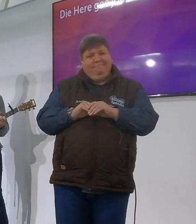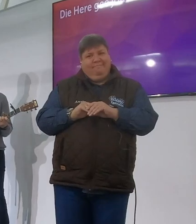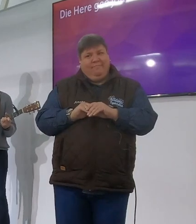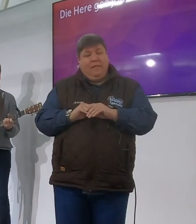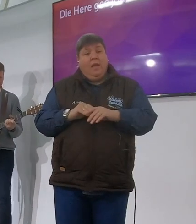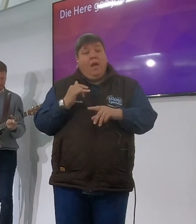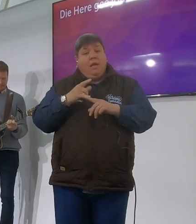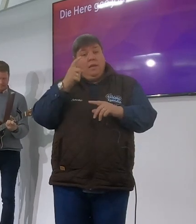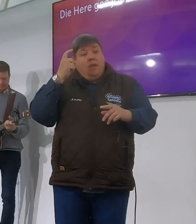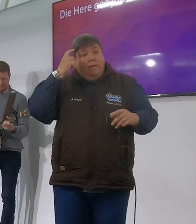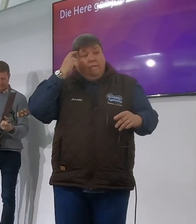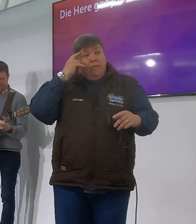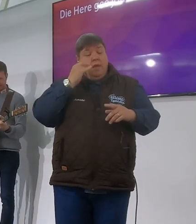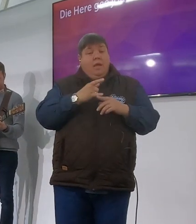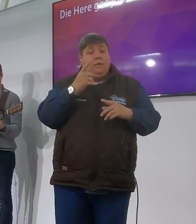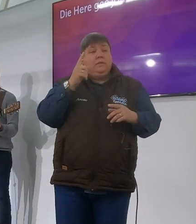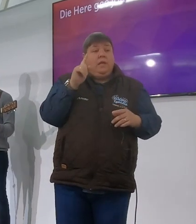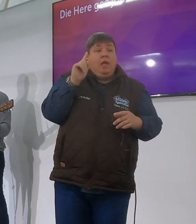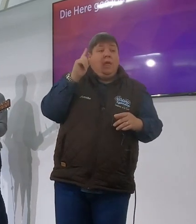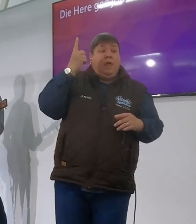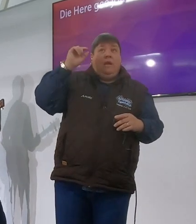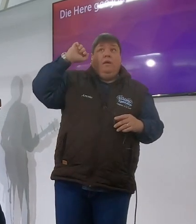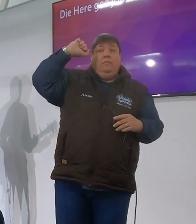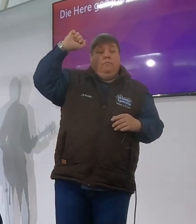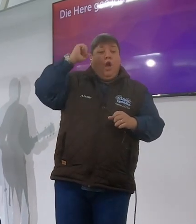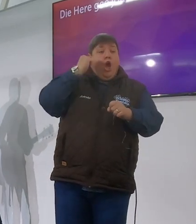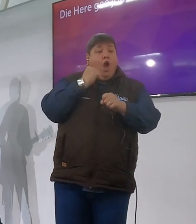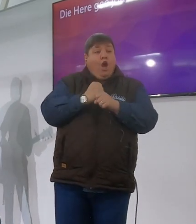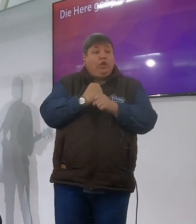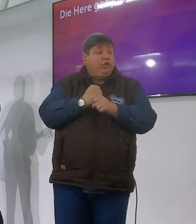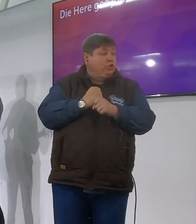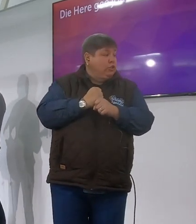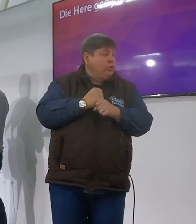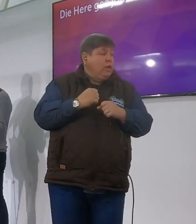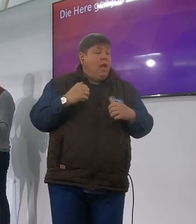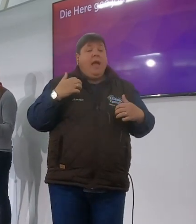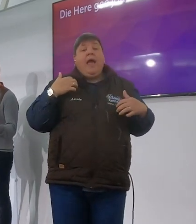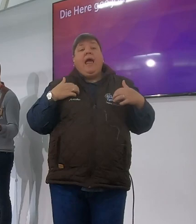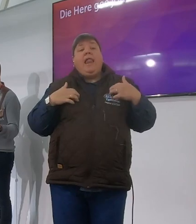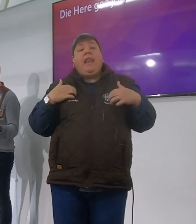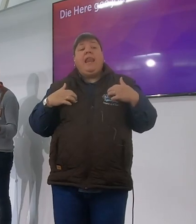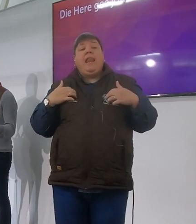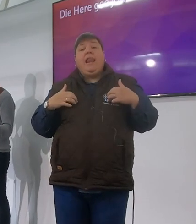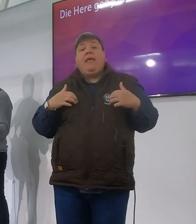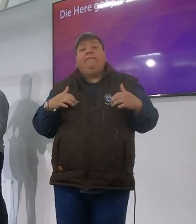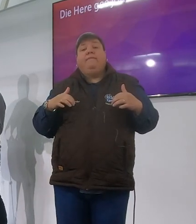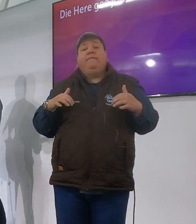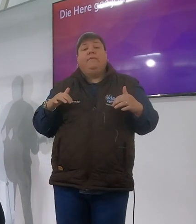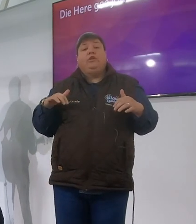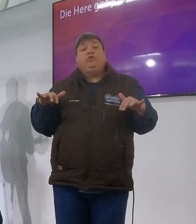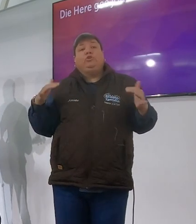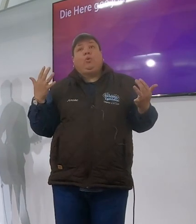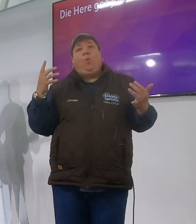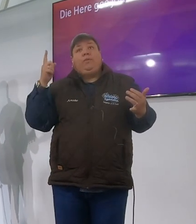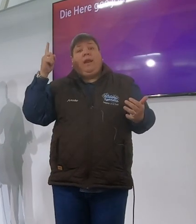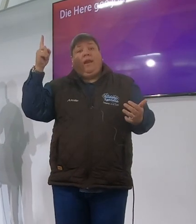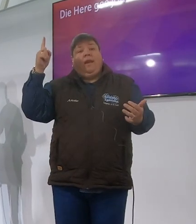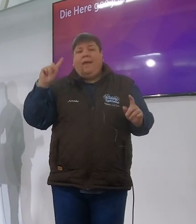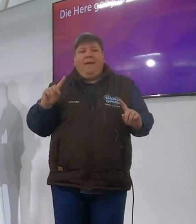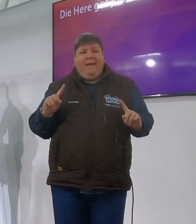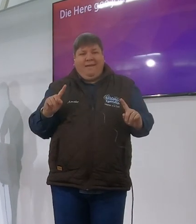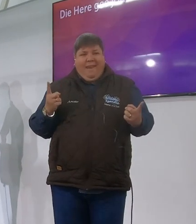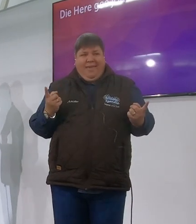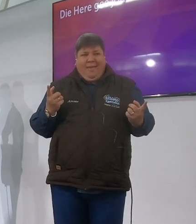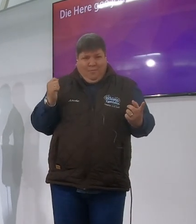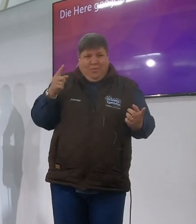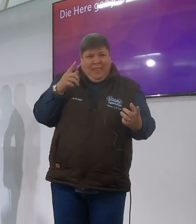wat jy geweet jy kan die gins van die jyre jy kan in die gins van die jyre leef sonder om dit te geniet jy kan in